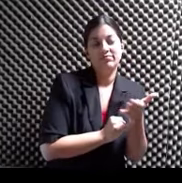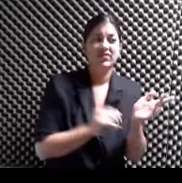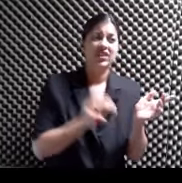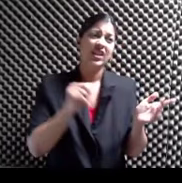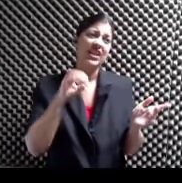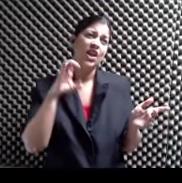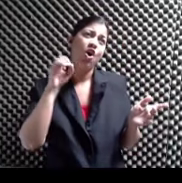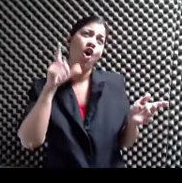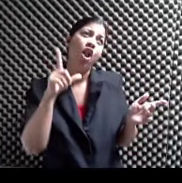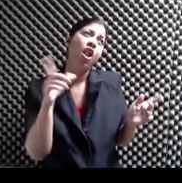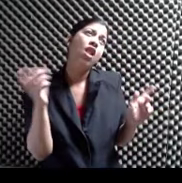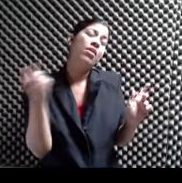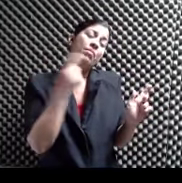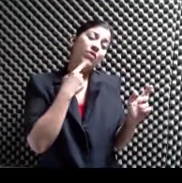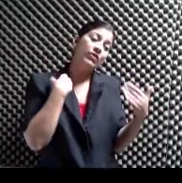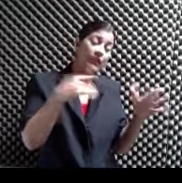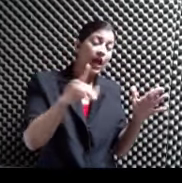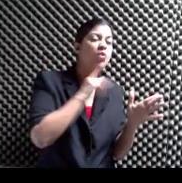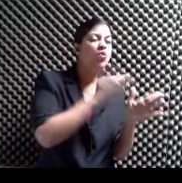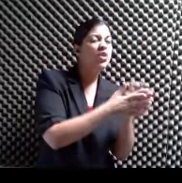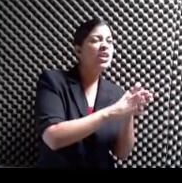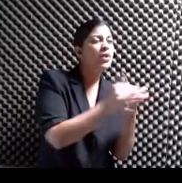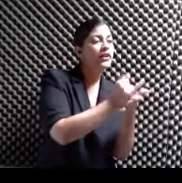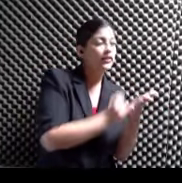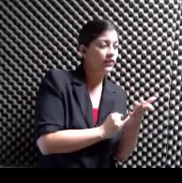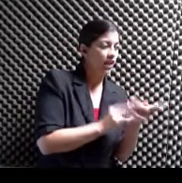no, no Es el libro Como de artista ¿Qué tú tienes Que aportar a eso?